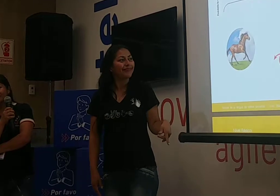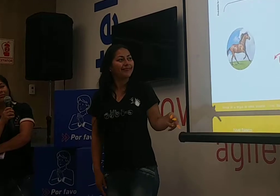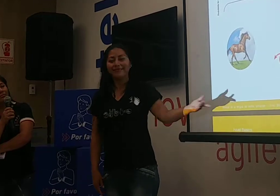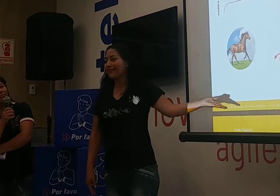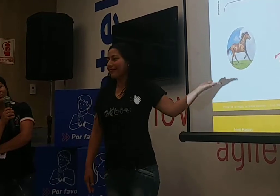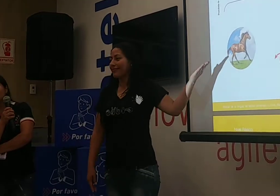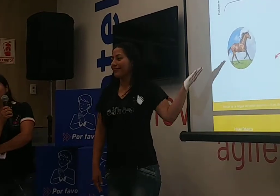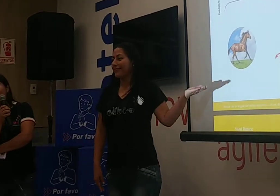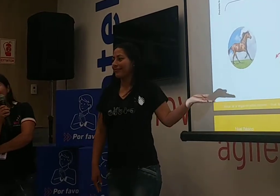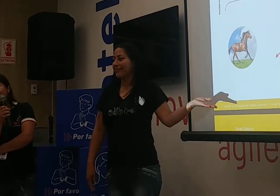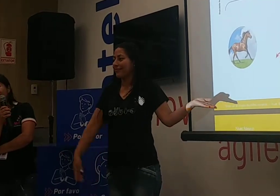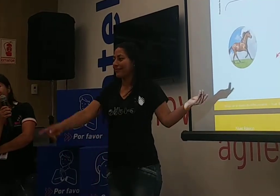Tres